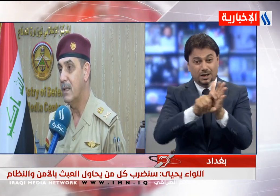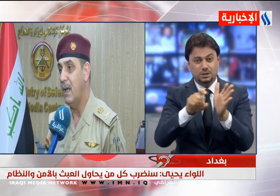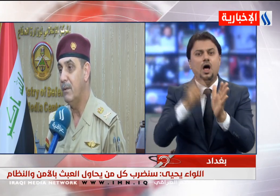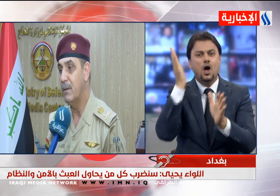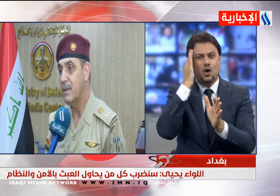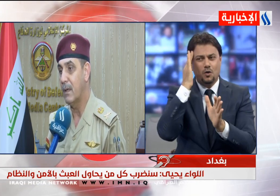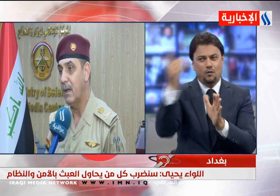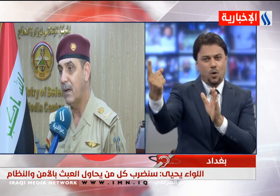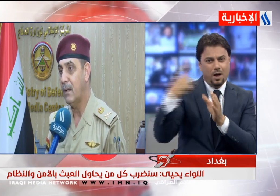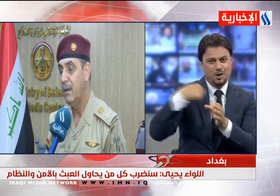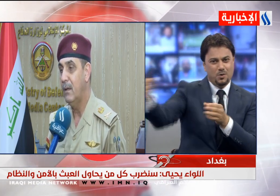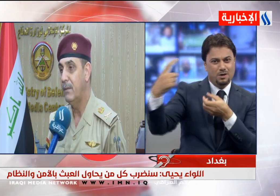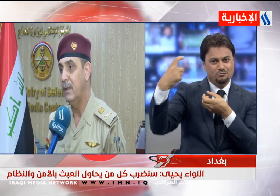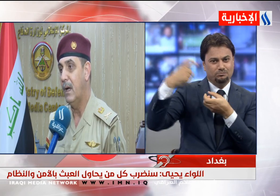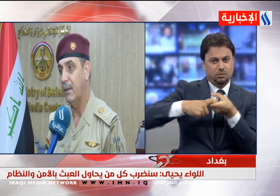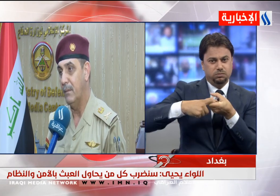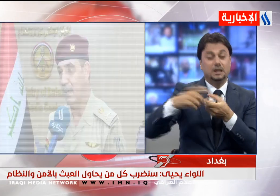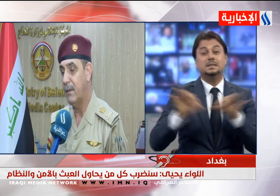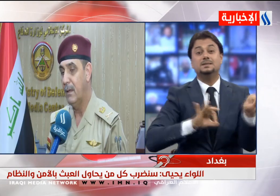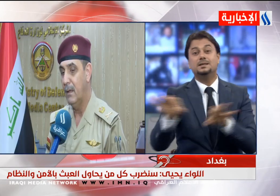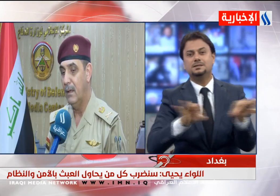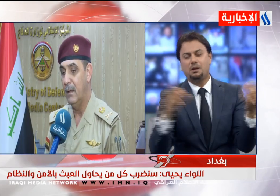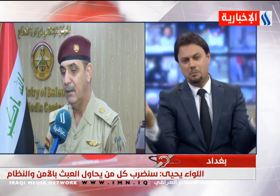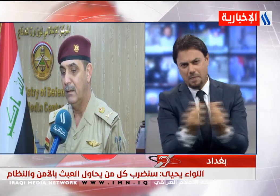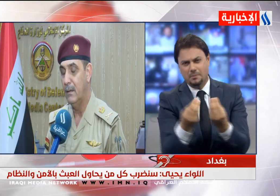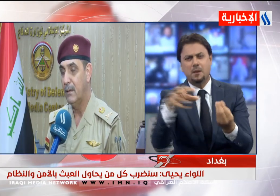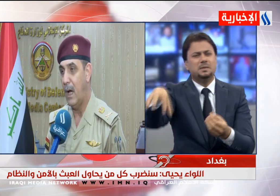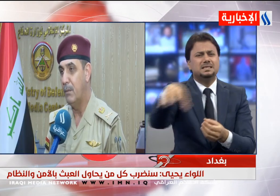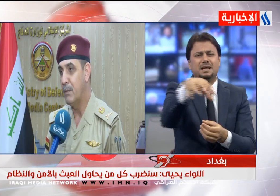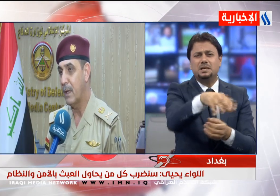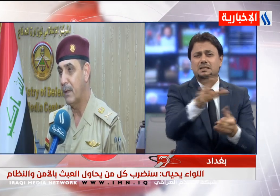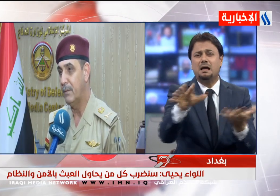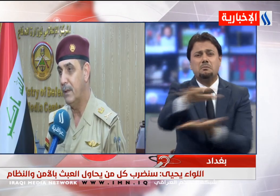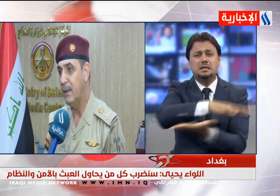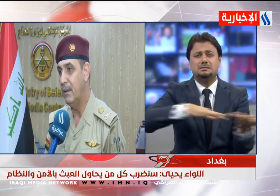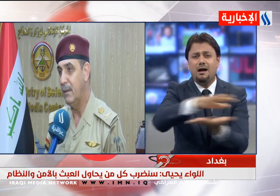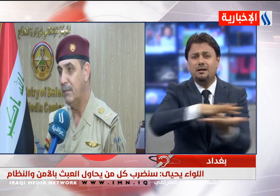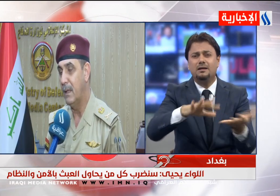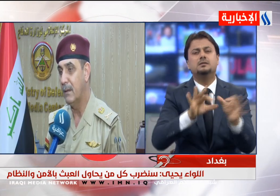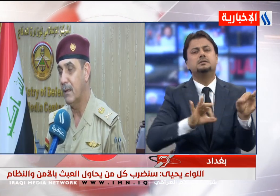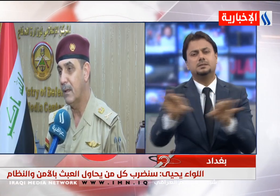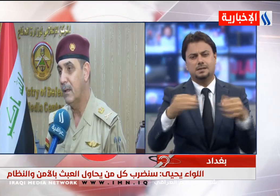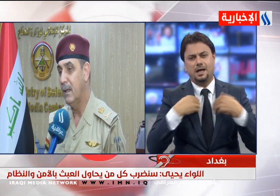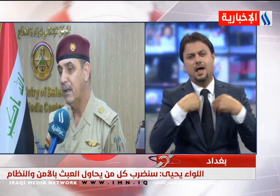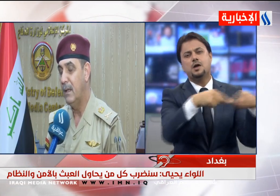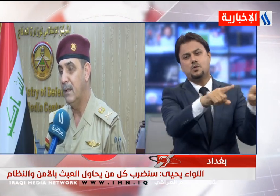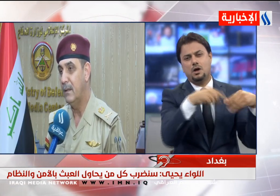الأمنية وأن هناك تنسيق في المناطق التي تتم فيها العمليات